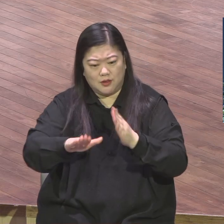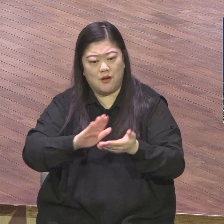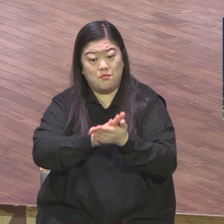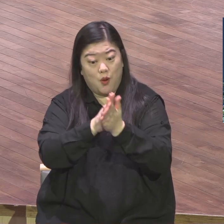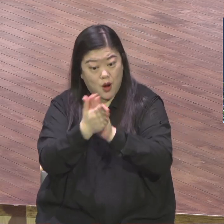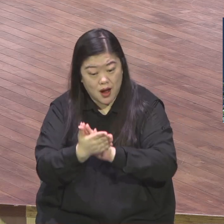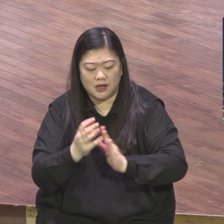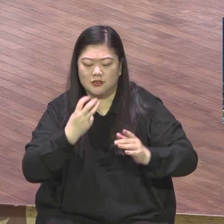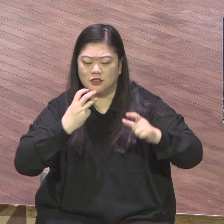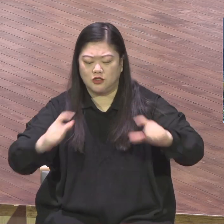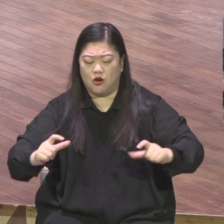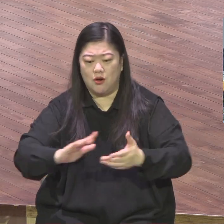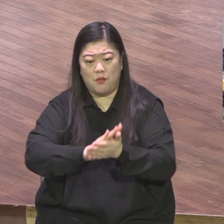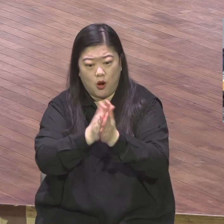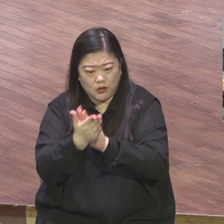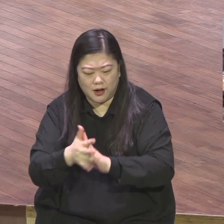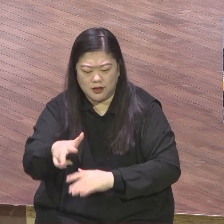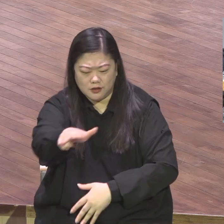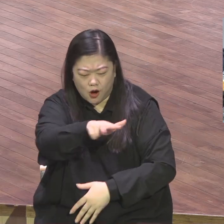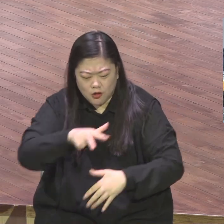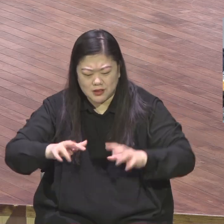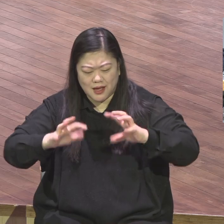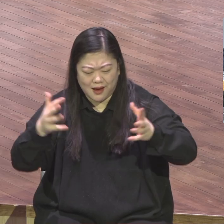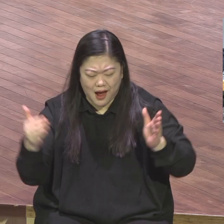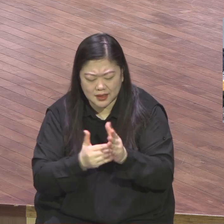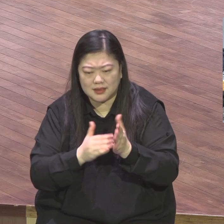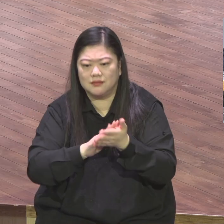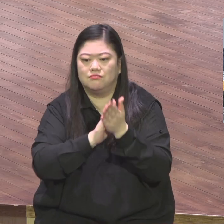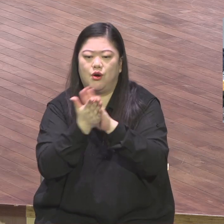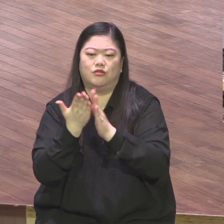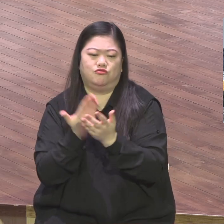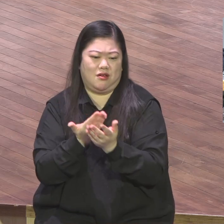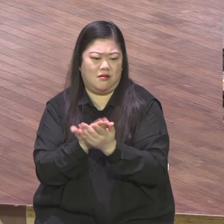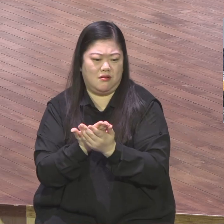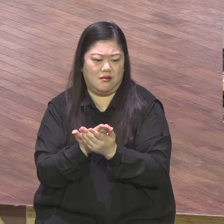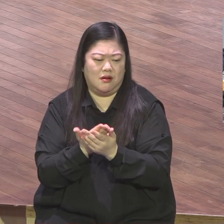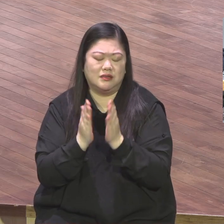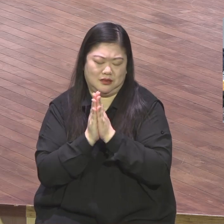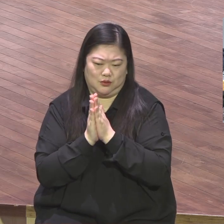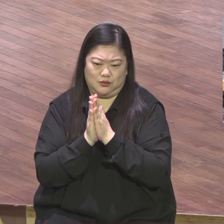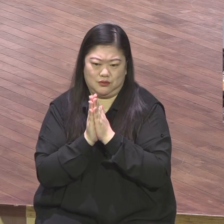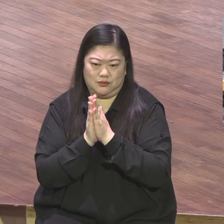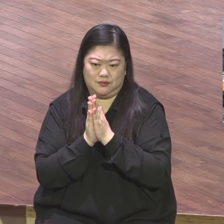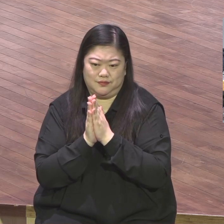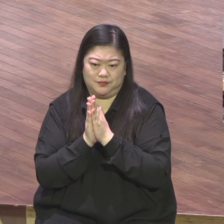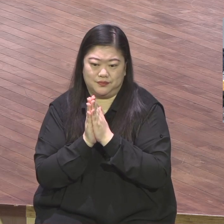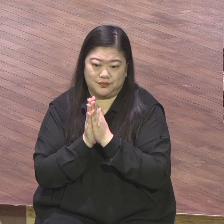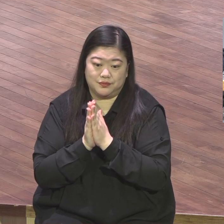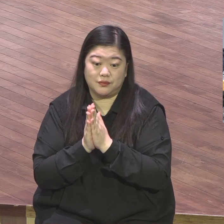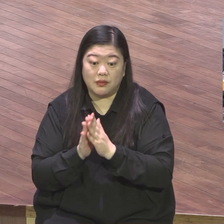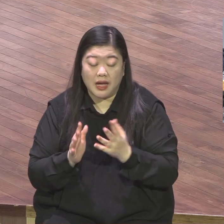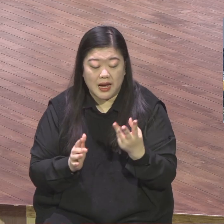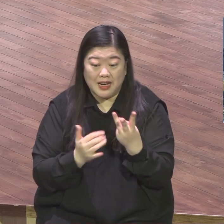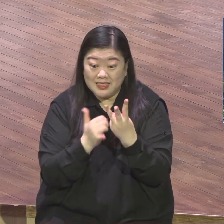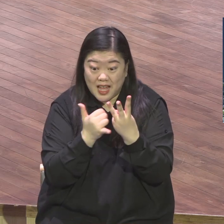보험화되어야 조음사사 모여서 기도하세요 하나님 우리 셋이 모여서 우리가 이 3일조를 통해서